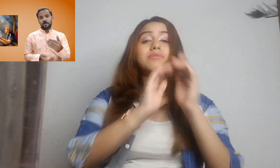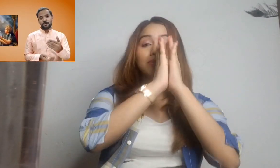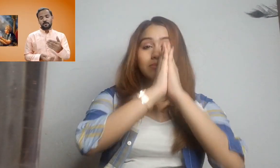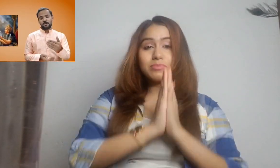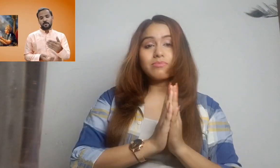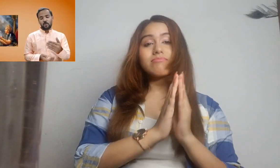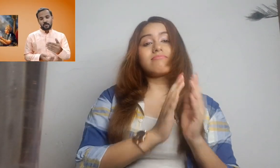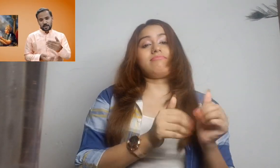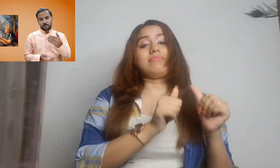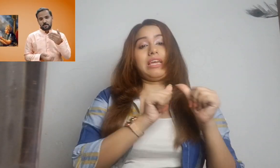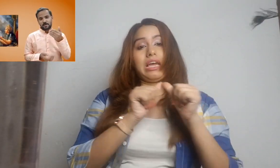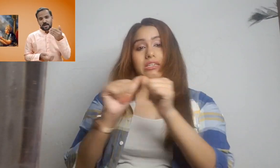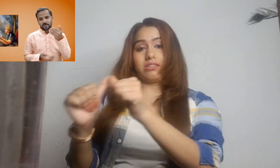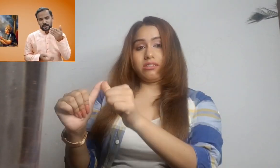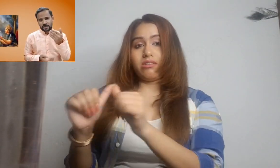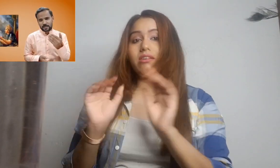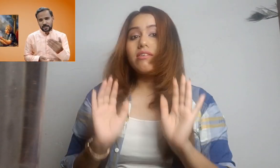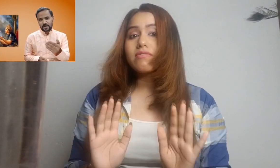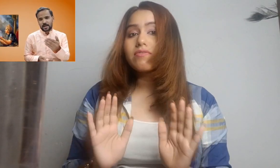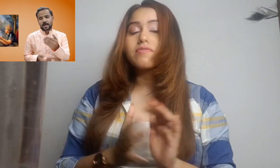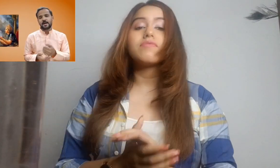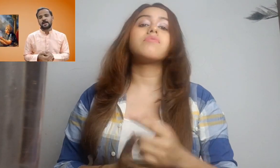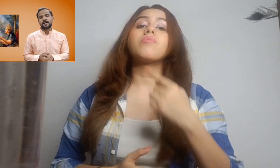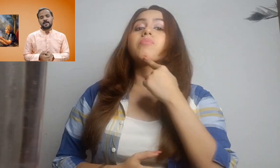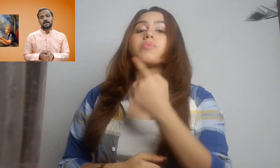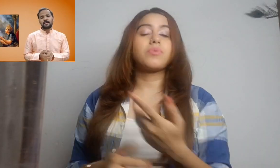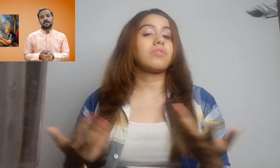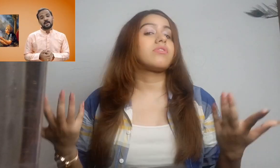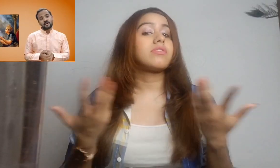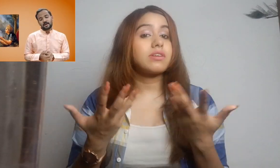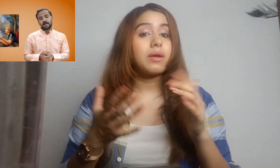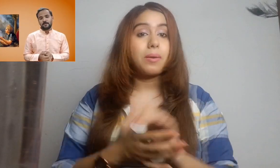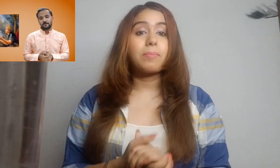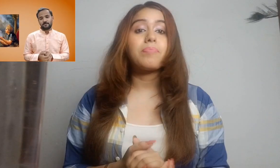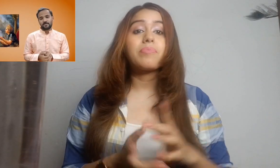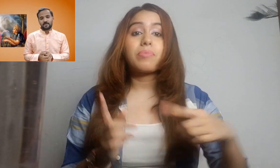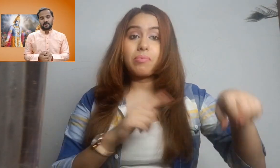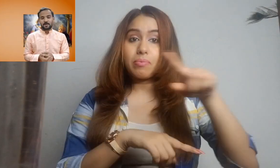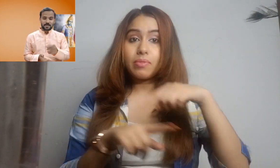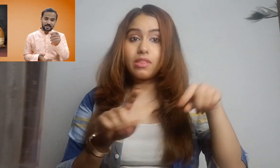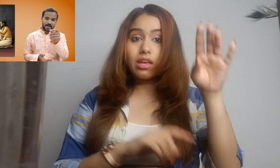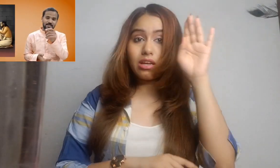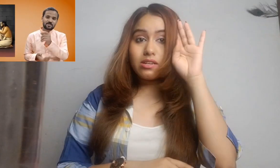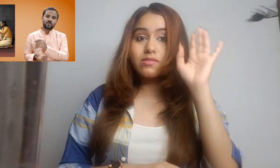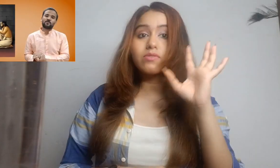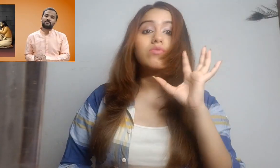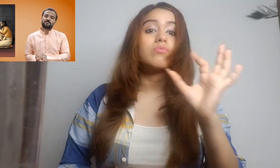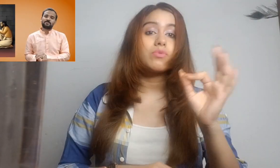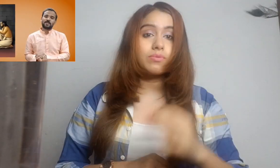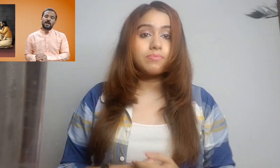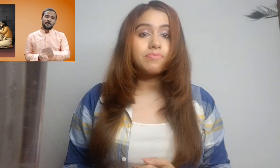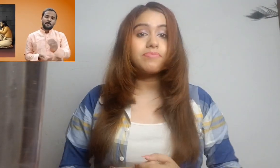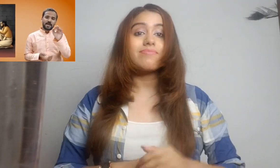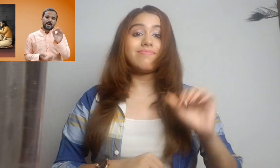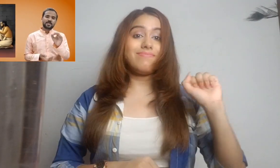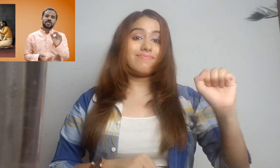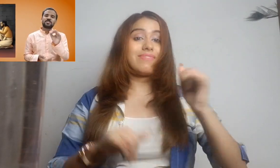में उत्तर में भगवान श्री कृष्ण ने कहा कि है कर्ण अब जरा ध्यान से सुनो मेरा जब